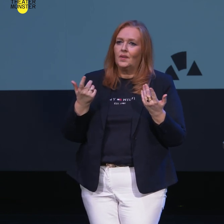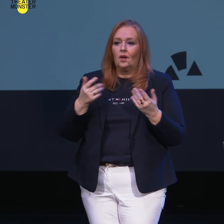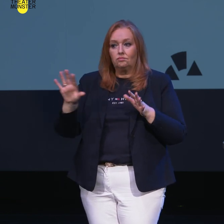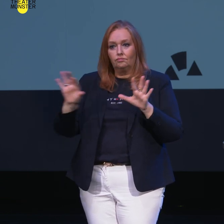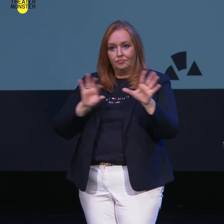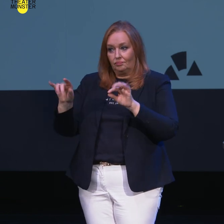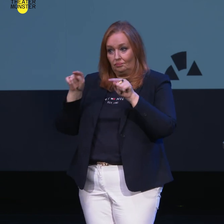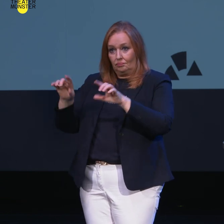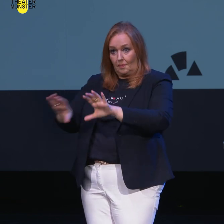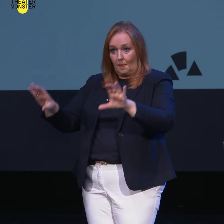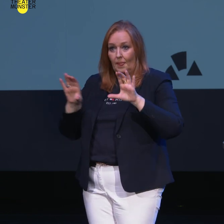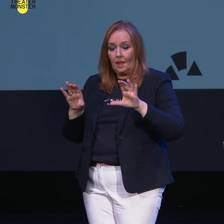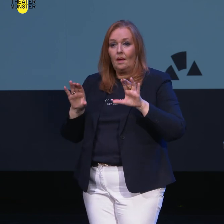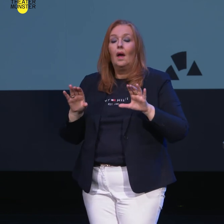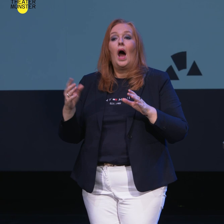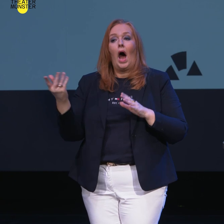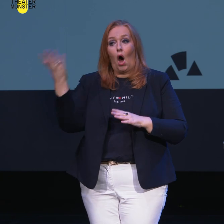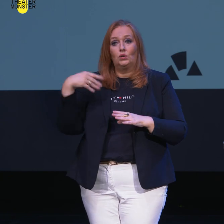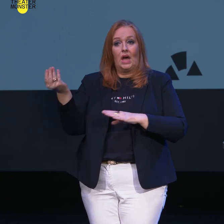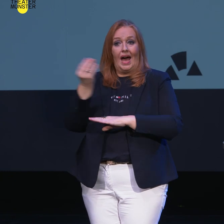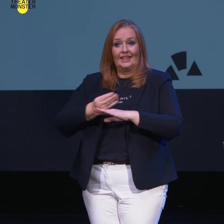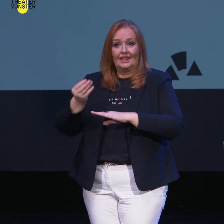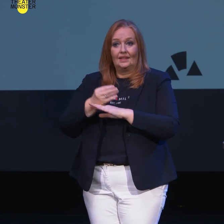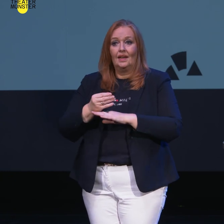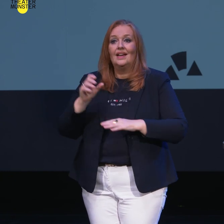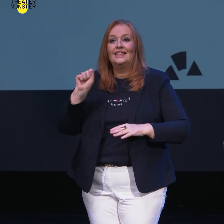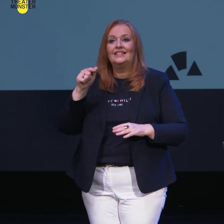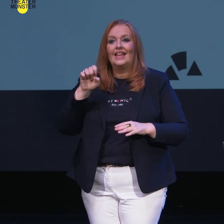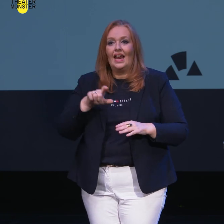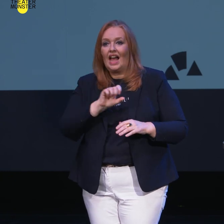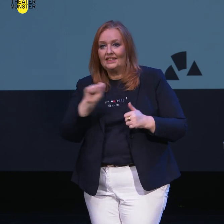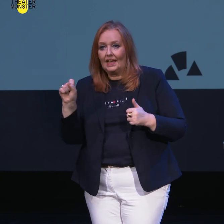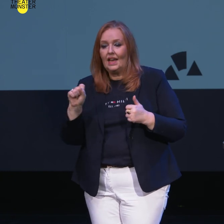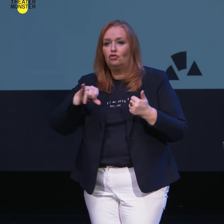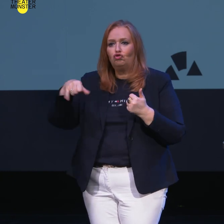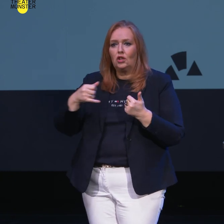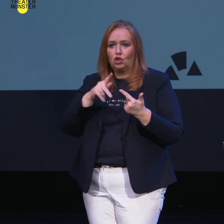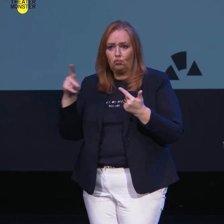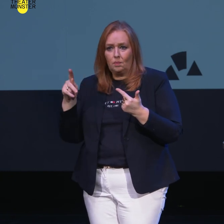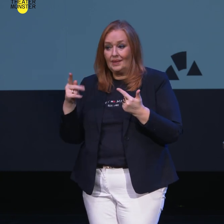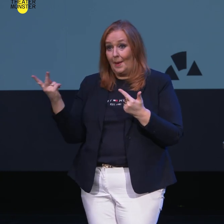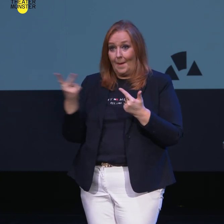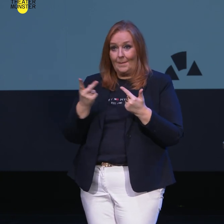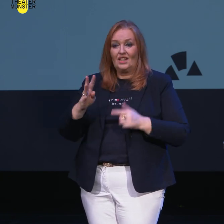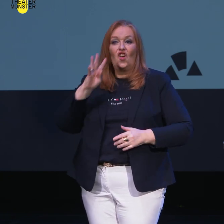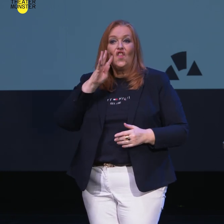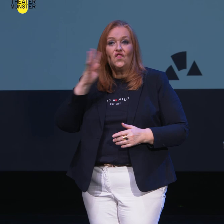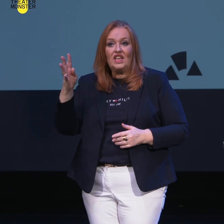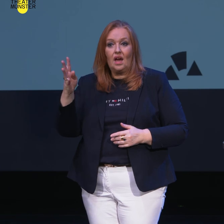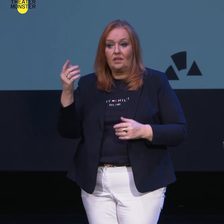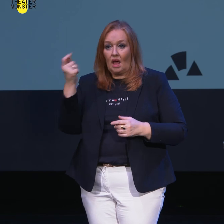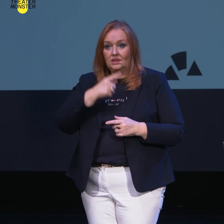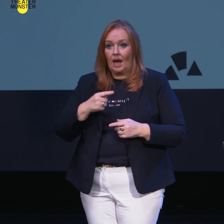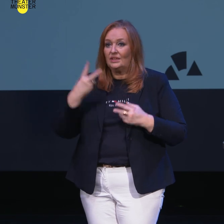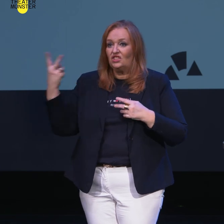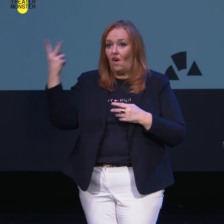ausgewählt worden sind. Die kommen aus der Architektur. Die heißen Stella Sattler und Jonathan Brugman und ihr Bühnenbild wird für vier Tanzabende in über zwei Jahren